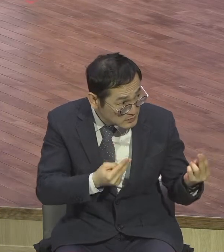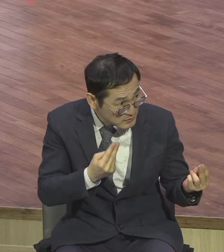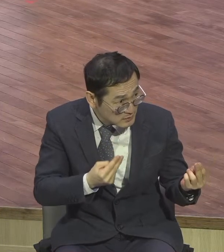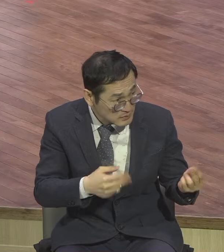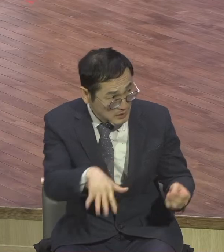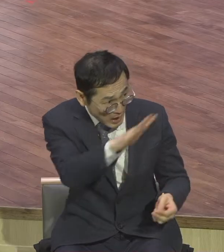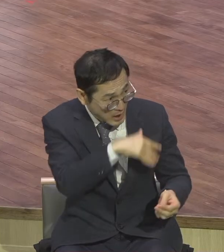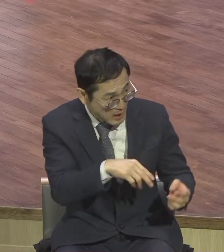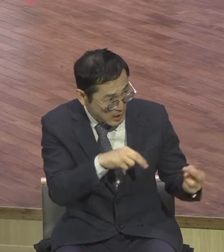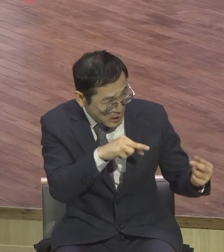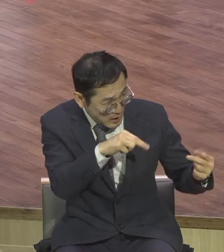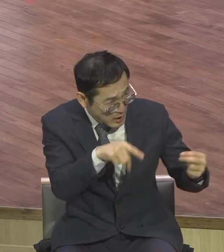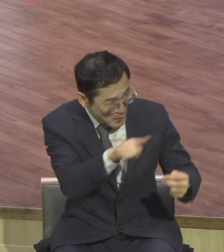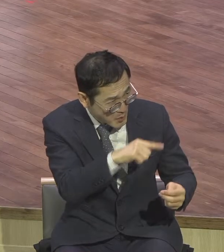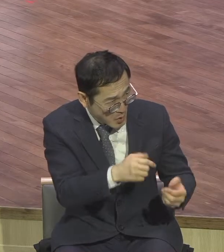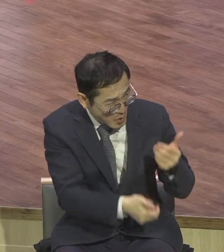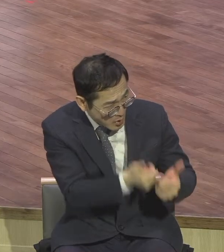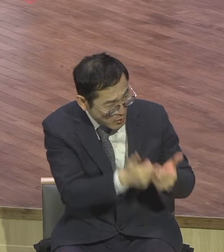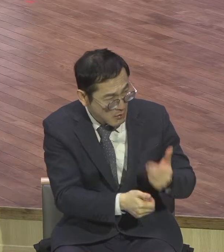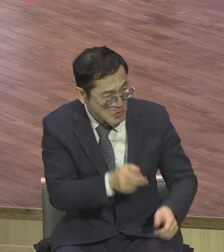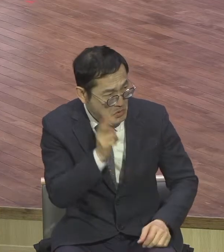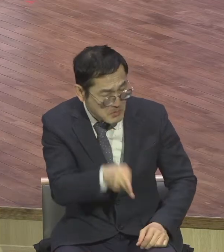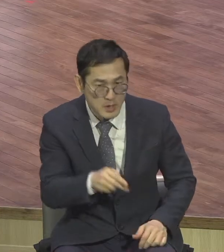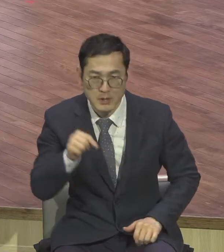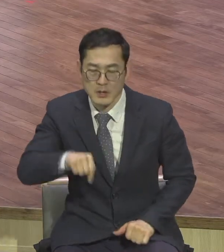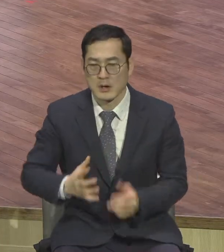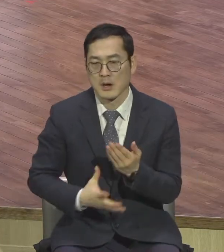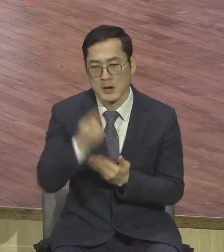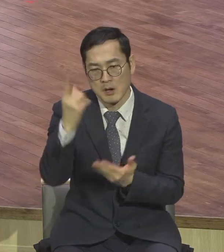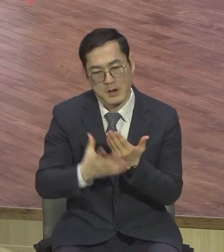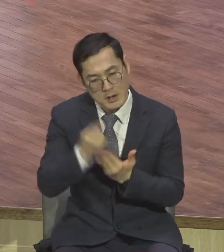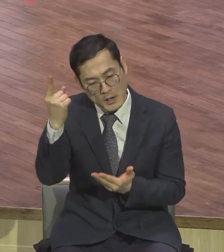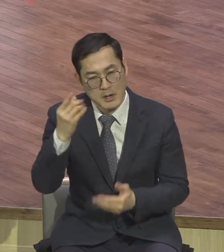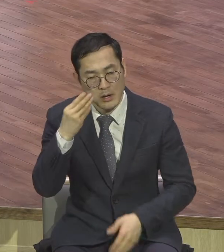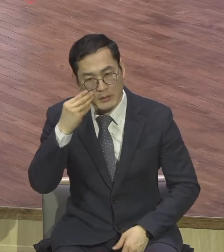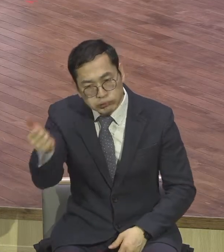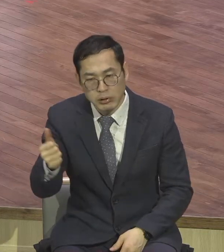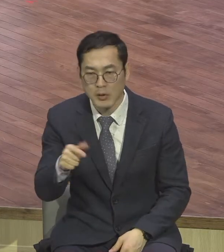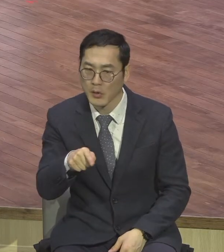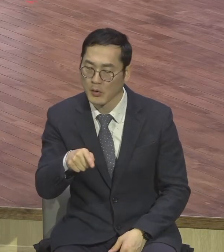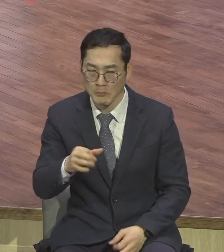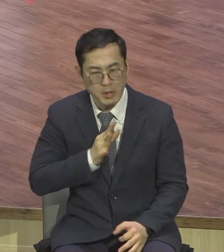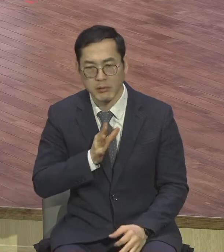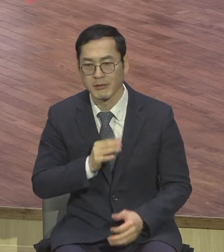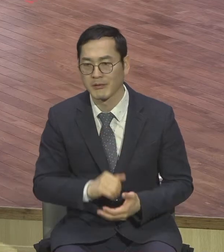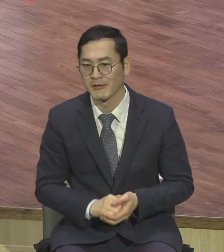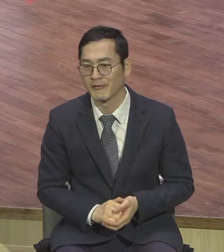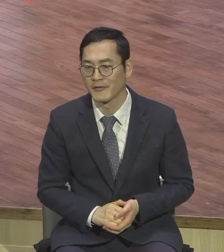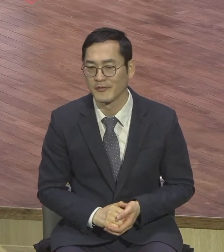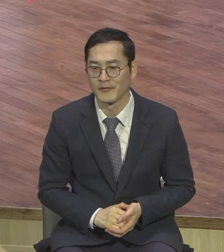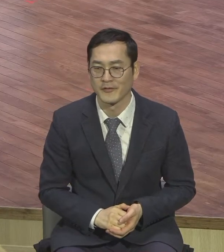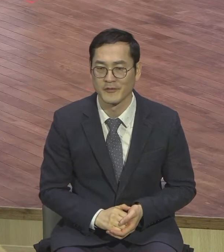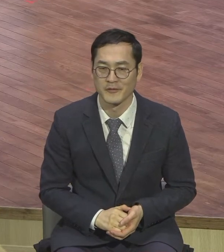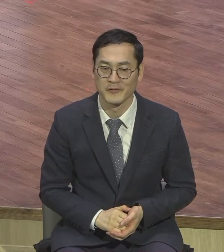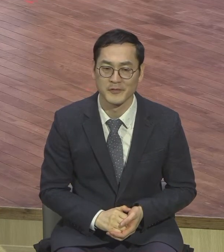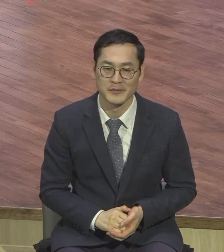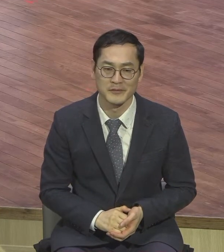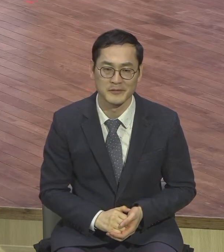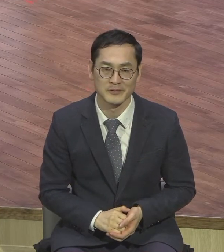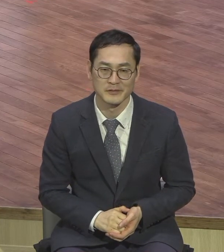아무리 교회를 쫄짝을 하고 그렇게 간 붙여가지고 어떻게 하든지 간에 그렇게 나누려고 하는 해도 우리 교회는 그게